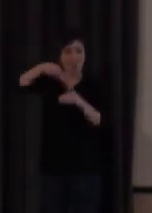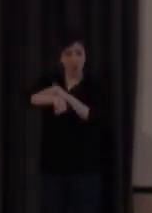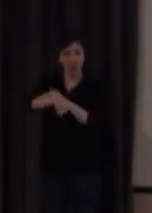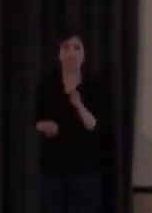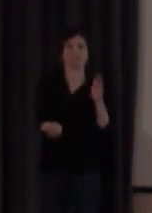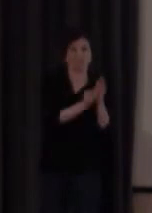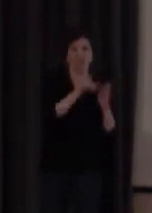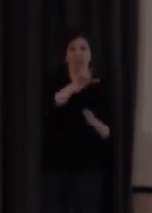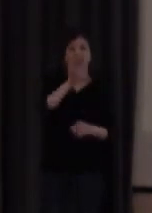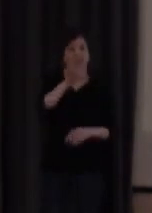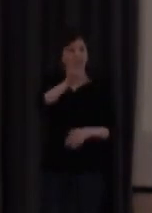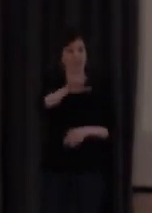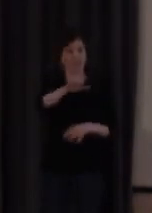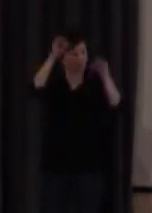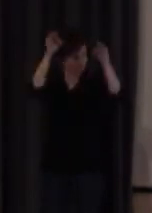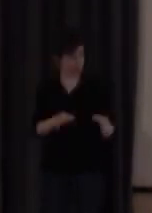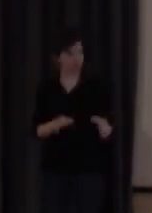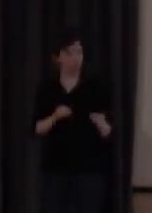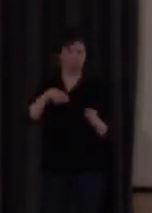tal, luego veremos en qué apartado.